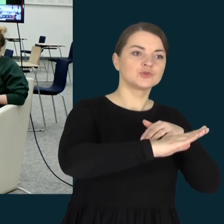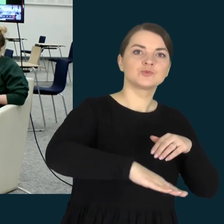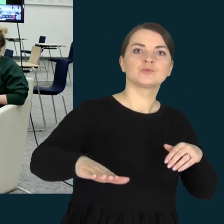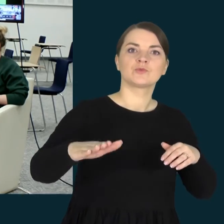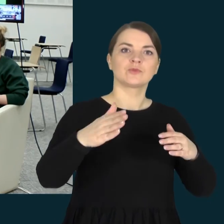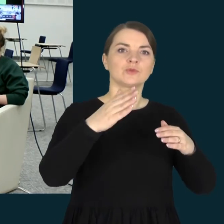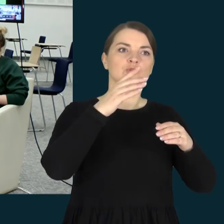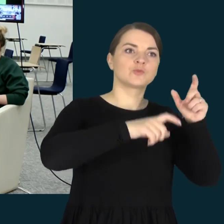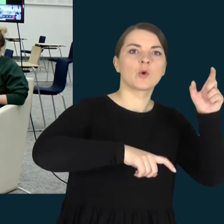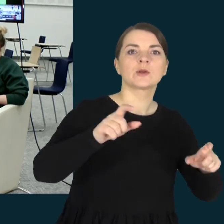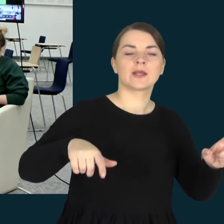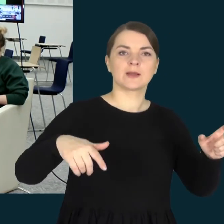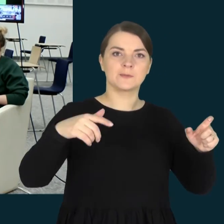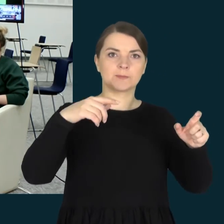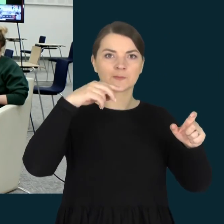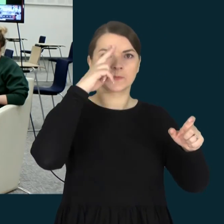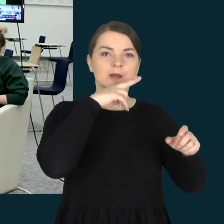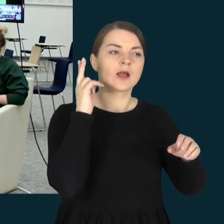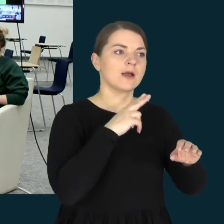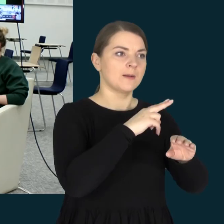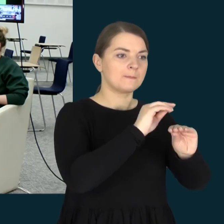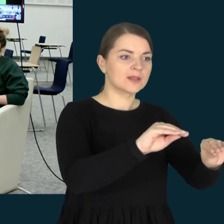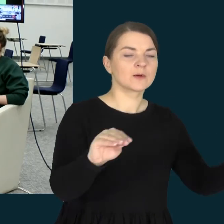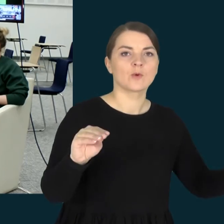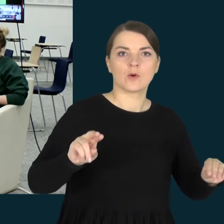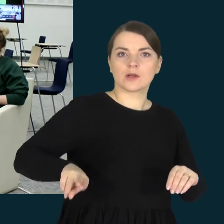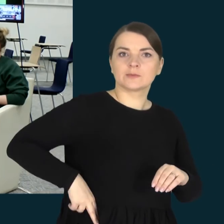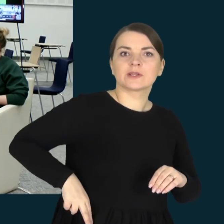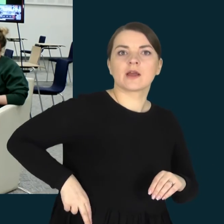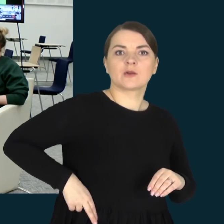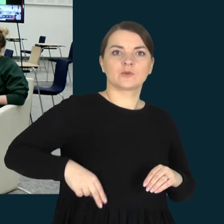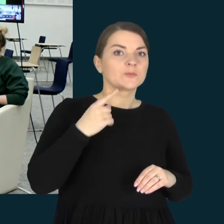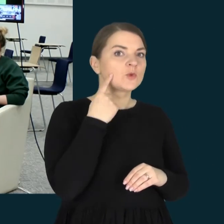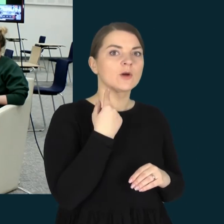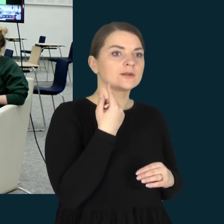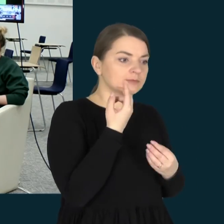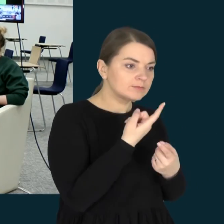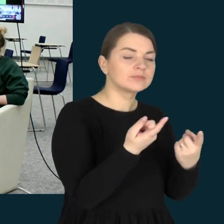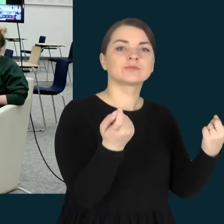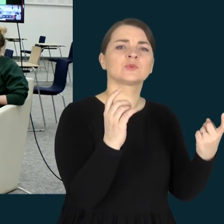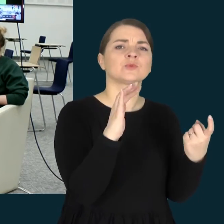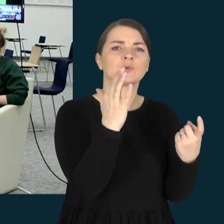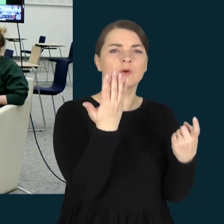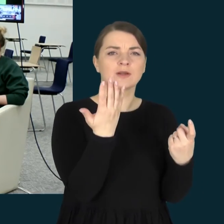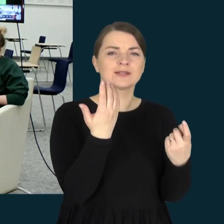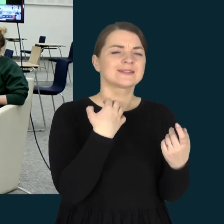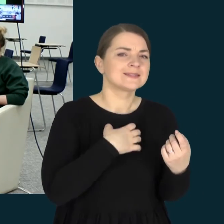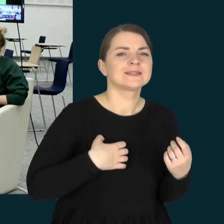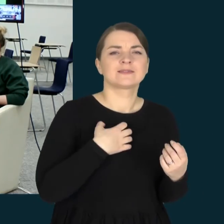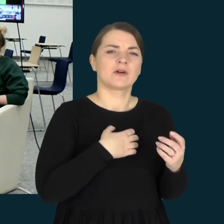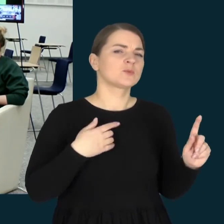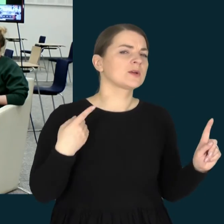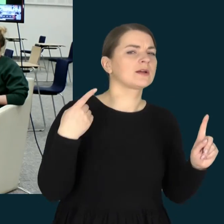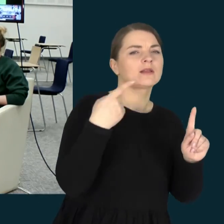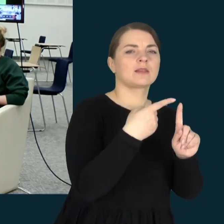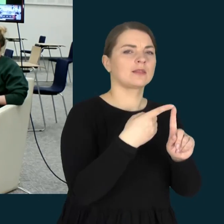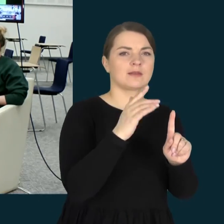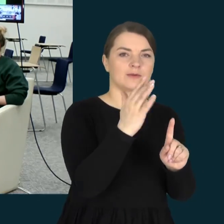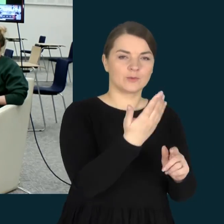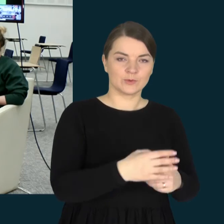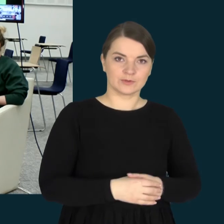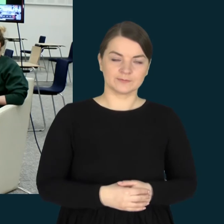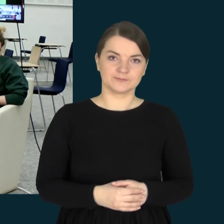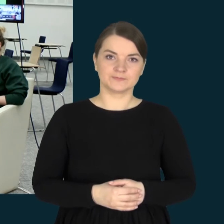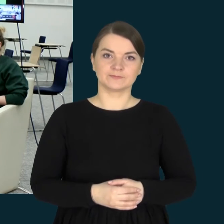tevams, pedagogams, mokyklų vadovams, būtent šią temą? Kokia yra esminė pagrindinė žinutė nuo